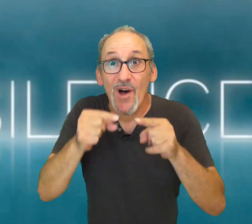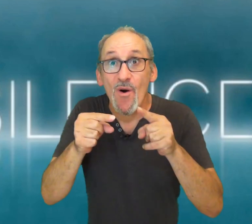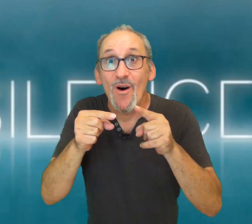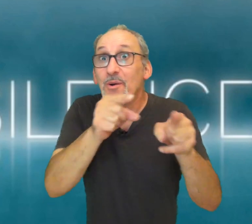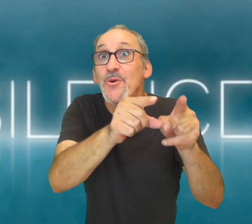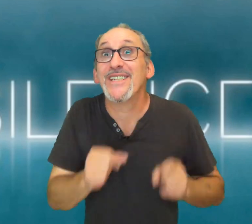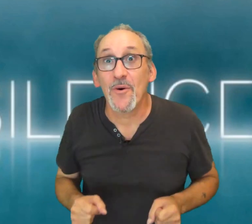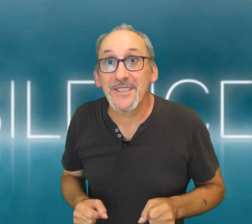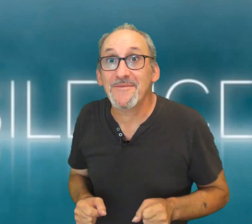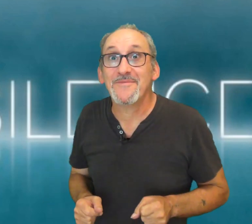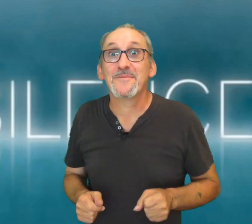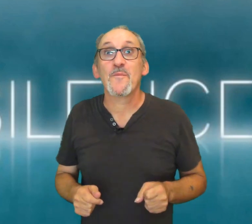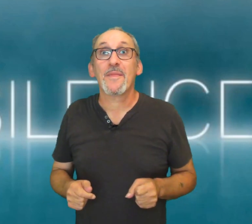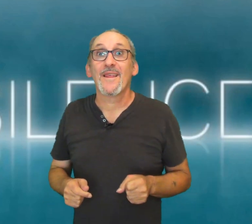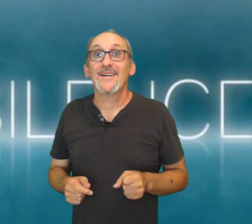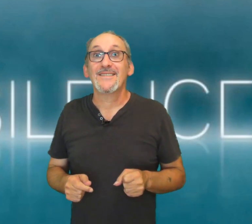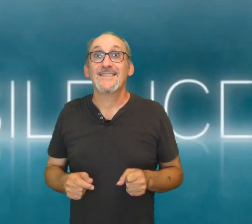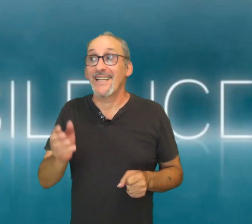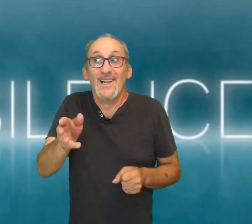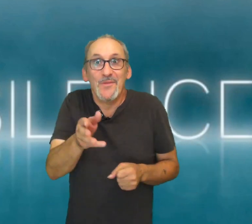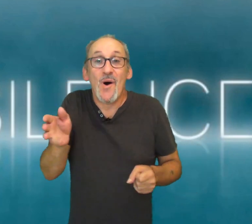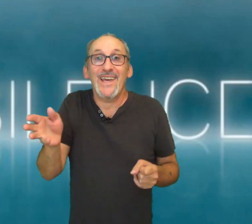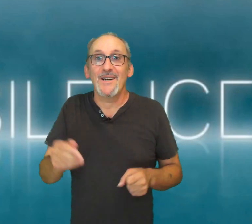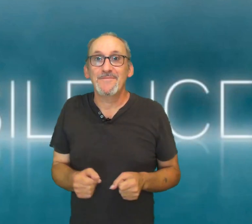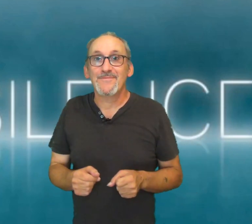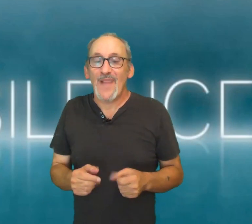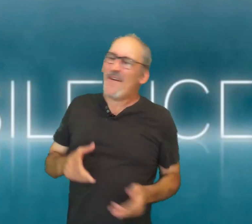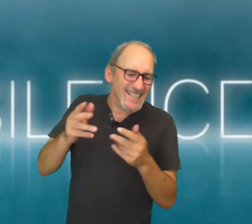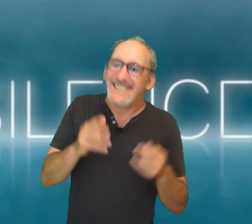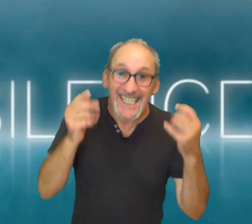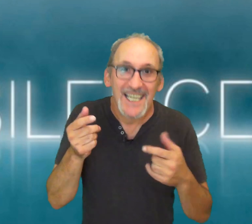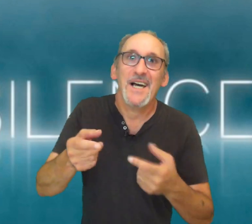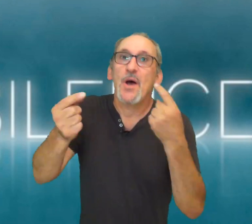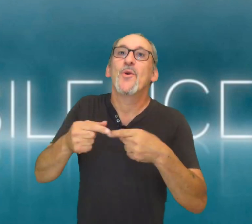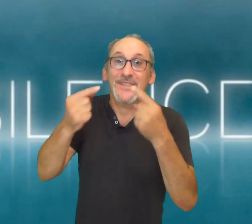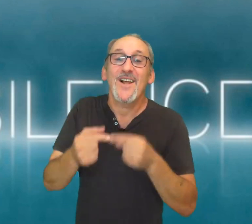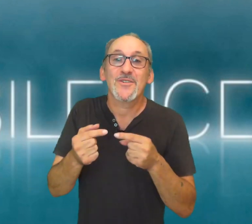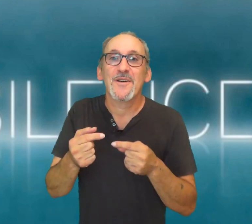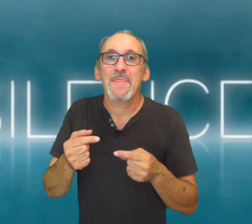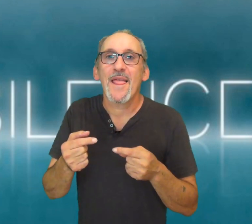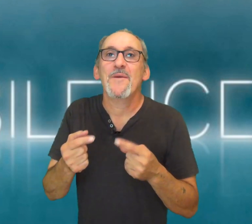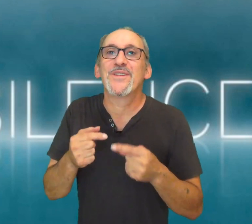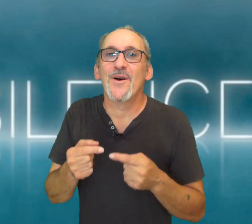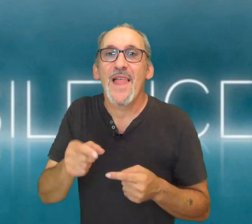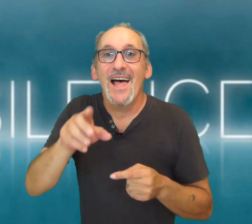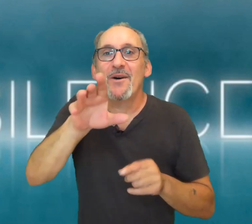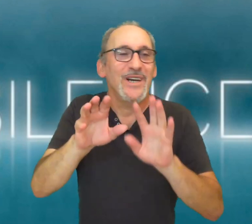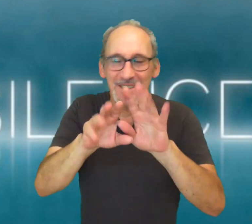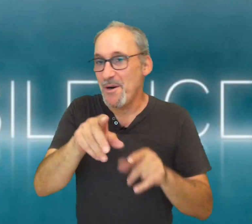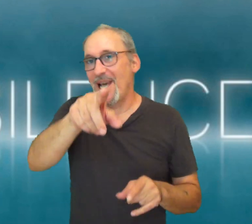entend le silence. C'est-à-dire, il n'entend rien. Enfin, si, le silence. Puisque, oui, non,